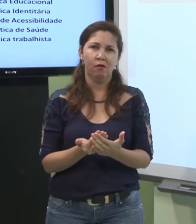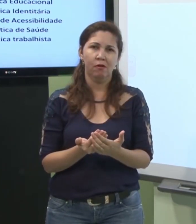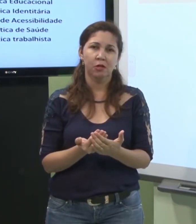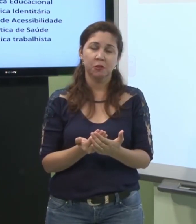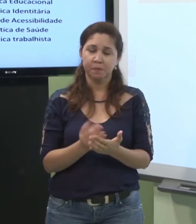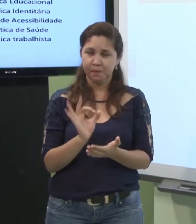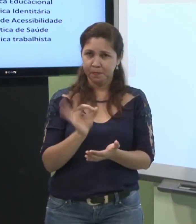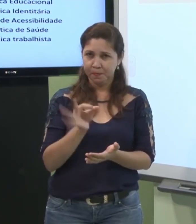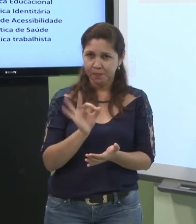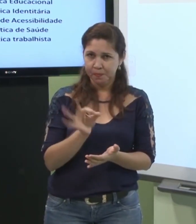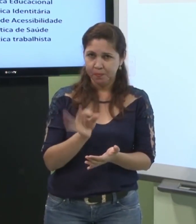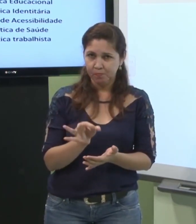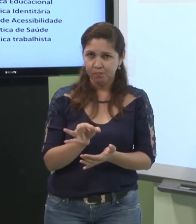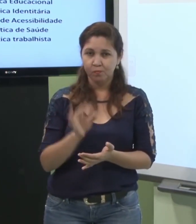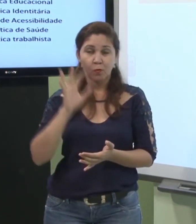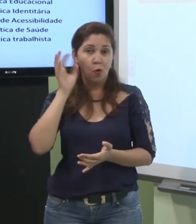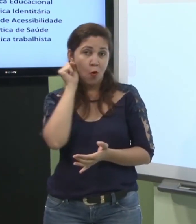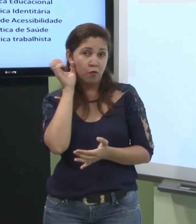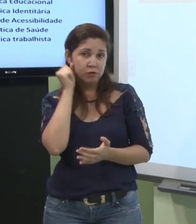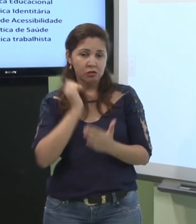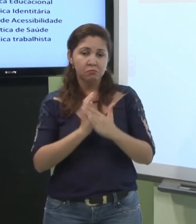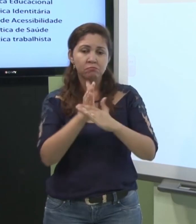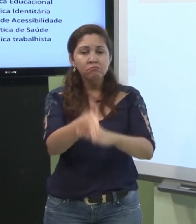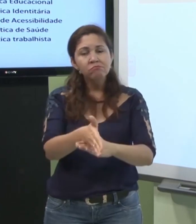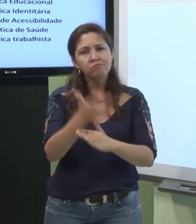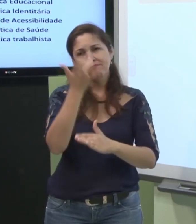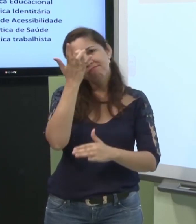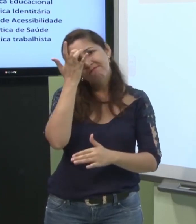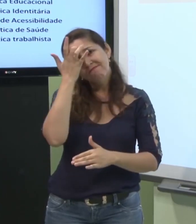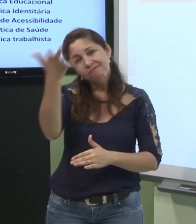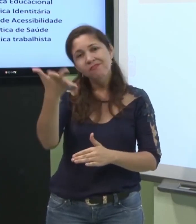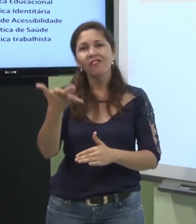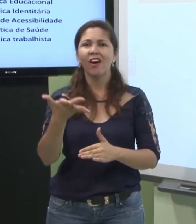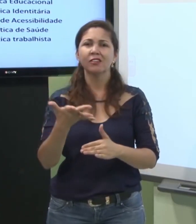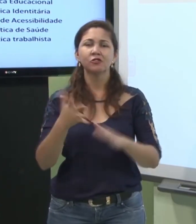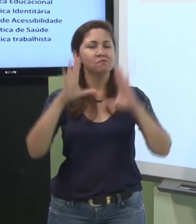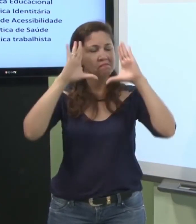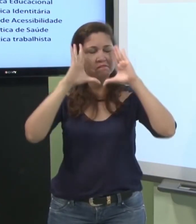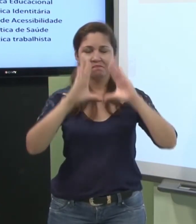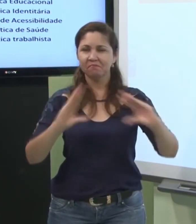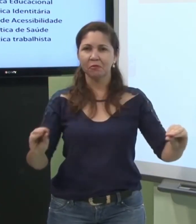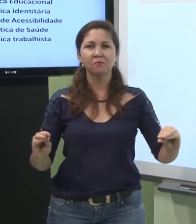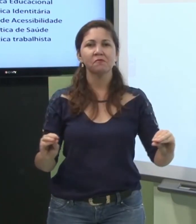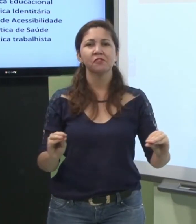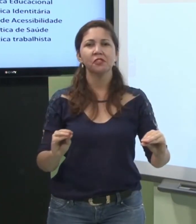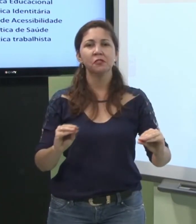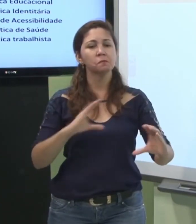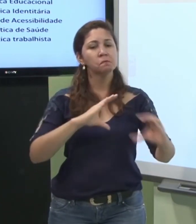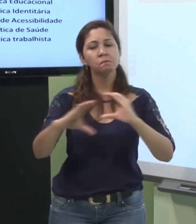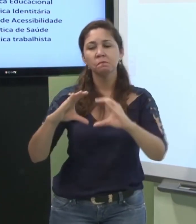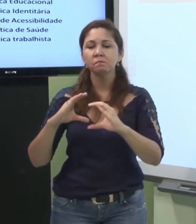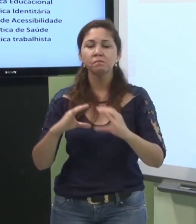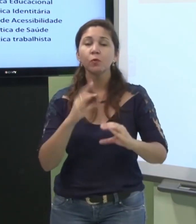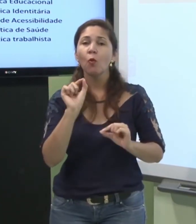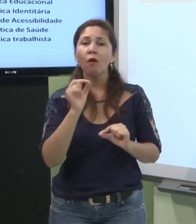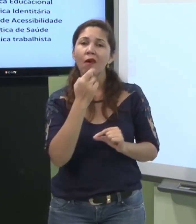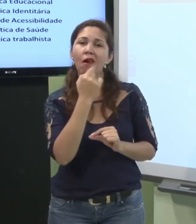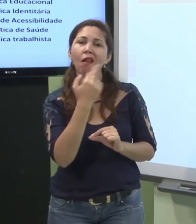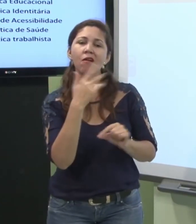ir à escola então é muito tranquilo você vai à escola todo mundo fala a mesma língua então é muito